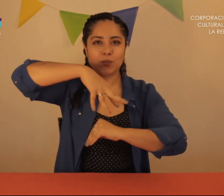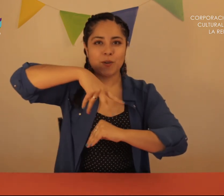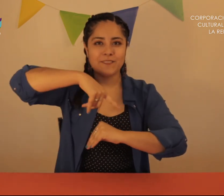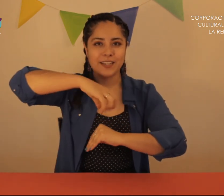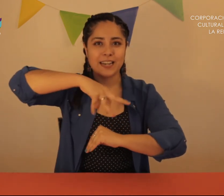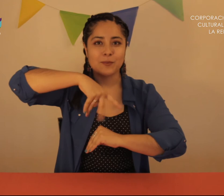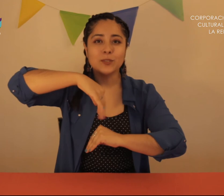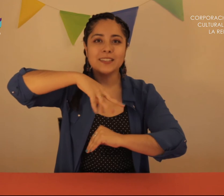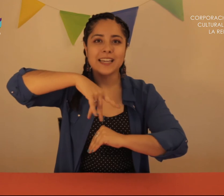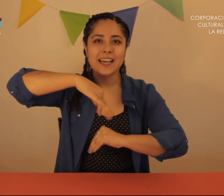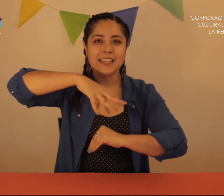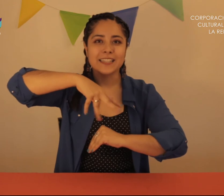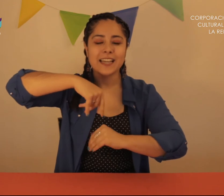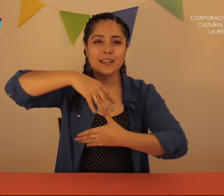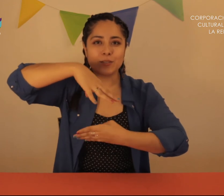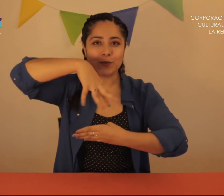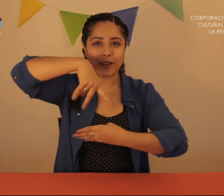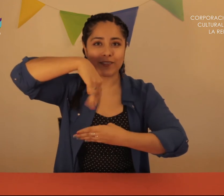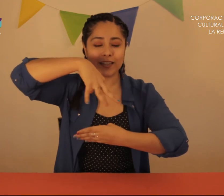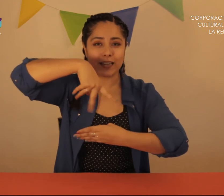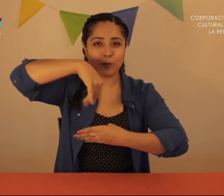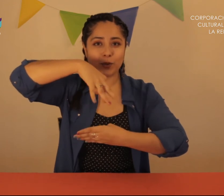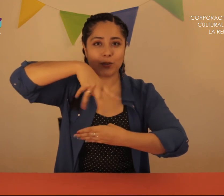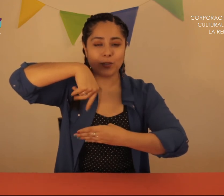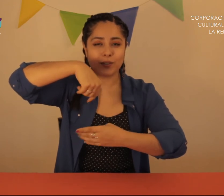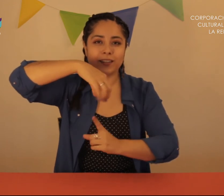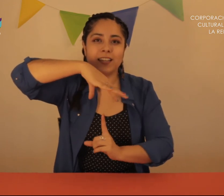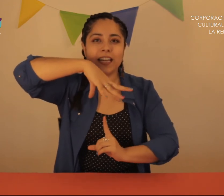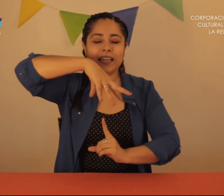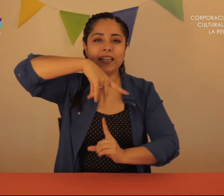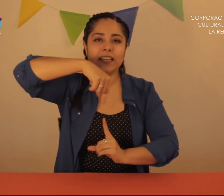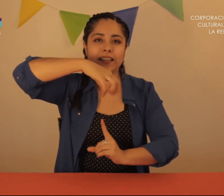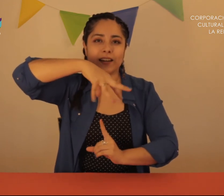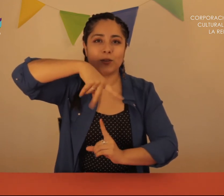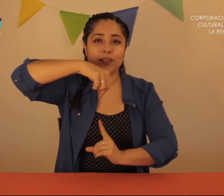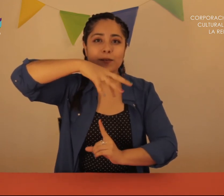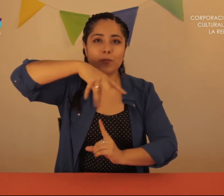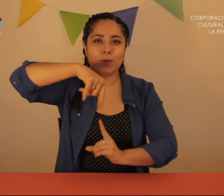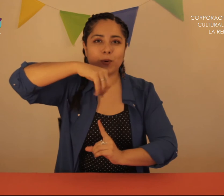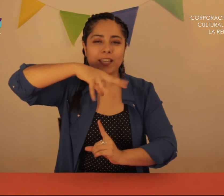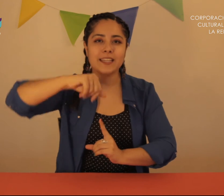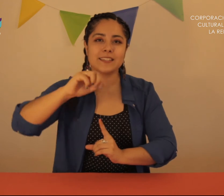Llueve en la montaña Llueve en el portón Niña, no te mojes